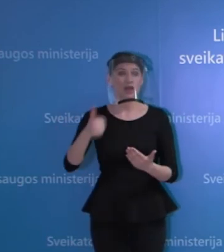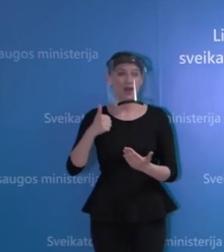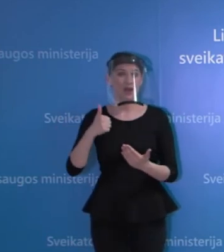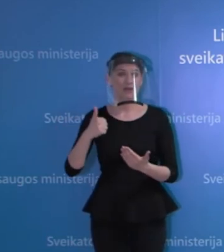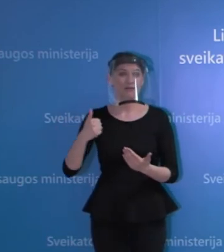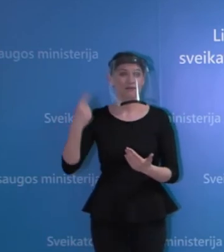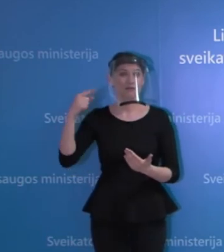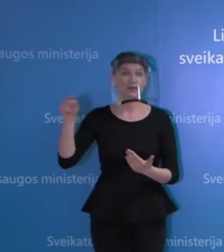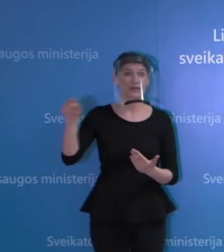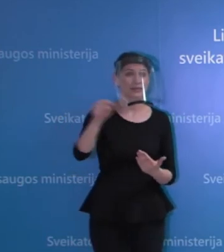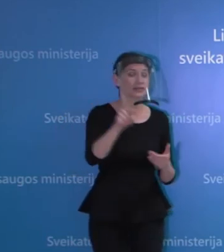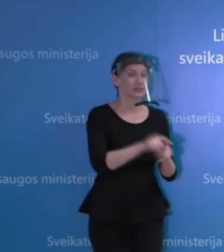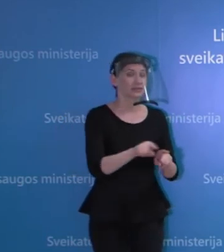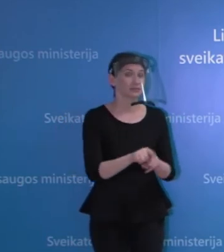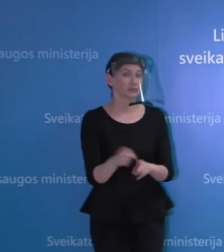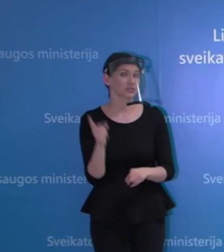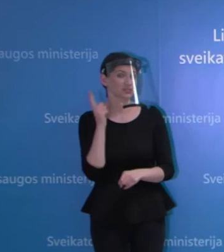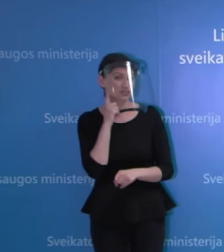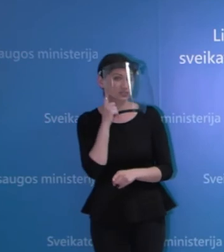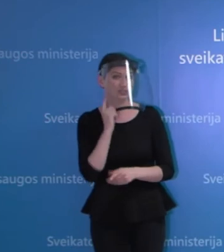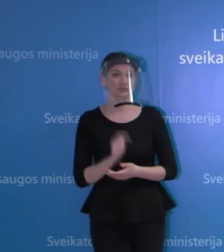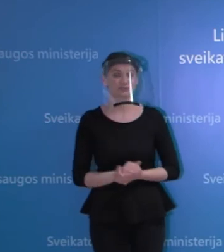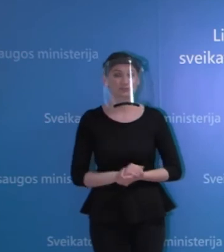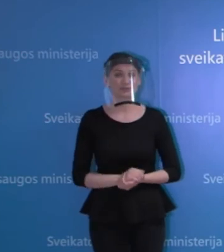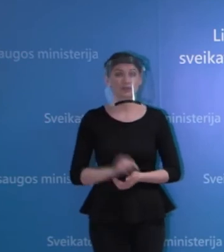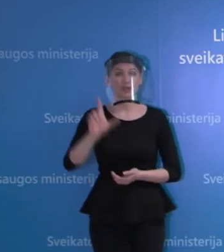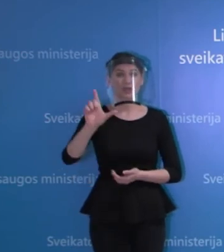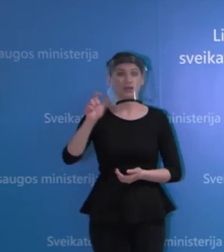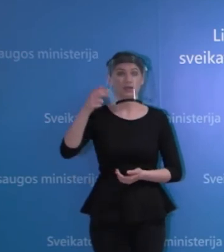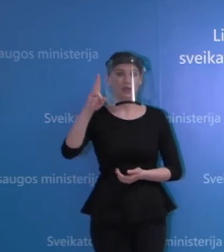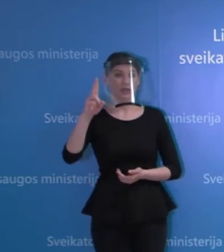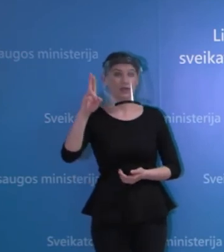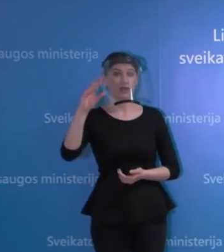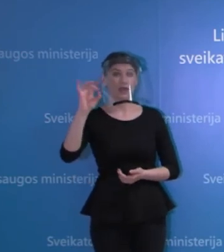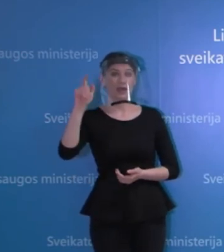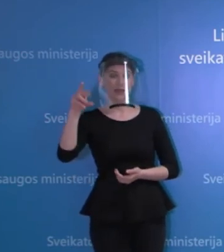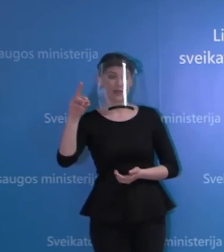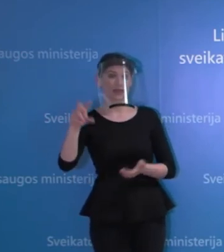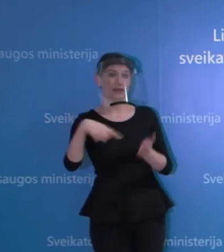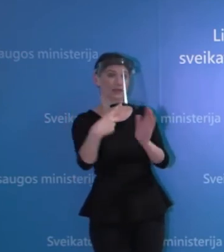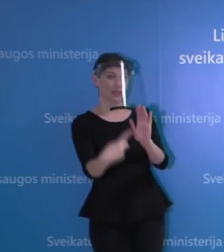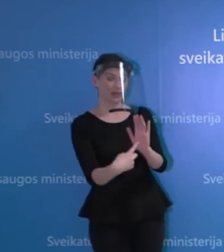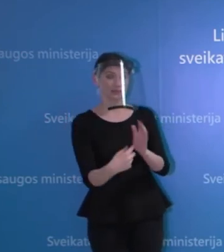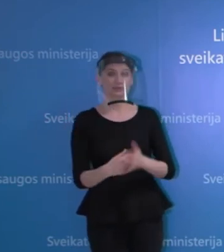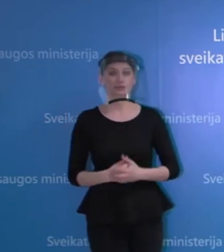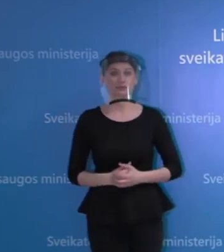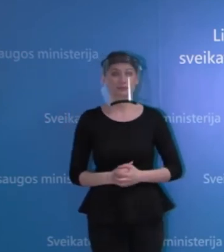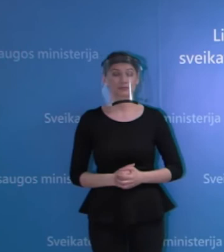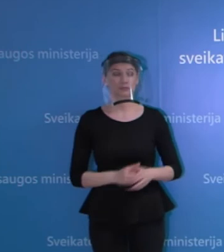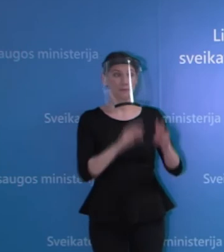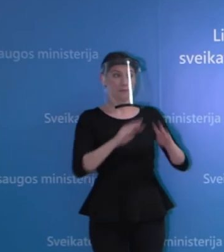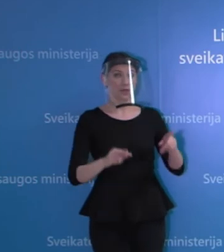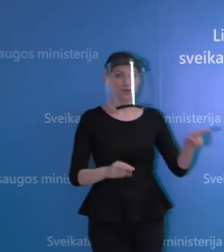reiškitų redakcijų galėtų gauti atsakymus. Tai LNK žinio sekliar, aš kauskaitė domysi, turi klausimų tiek